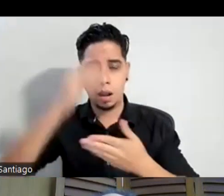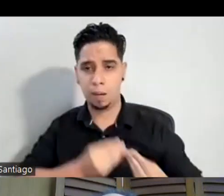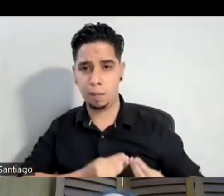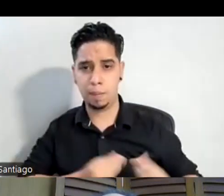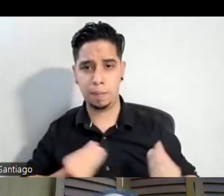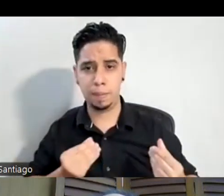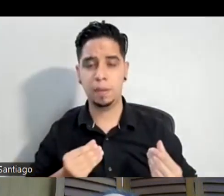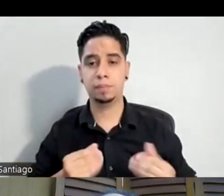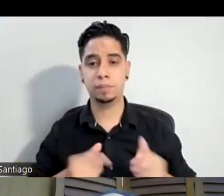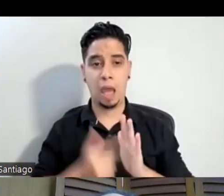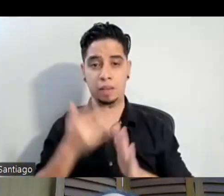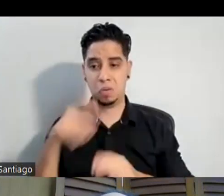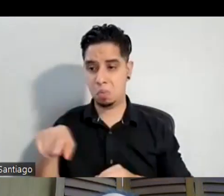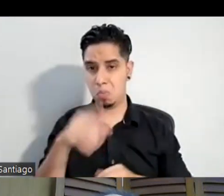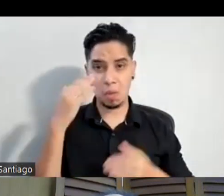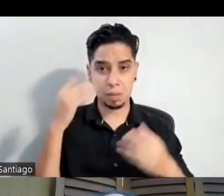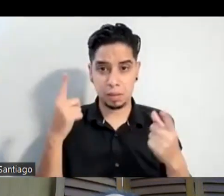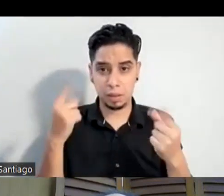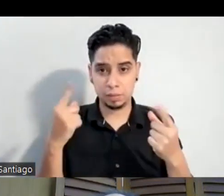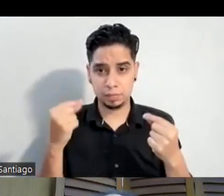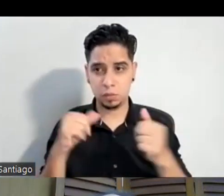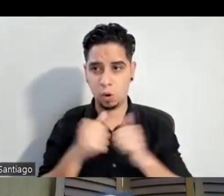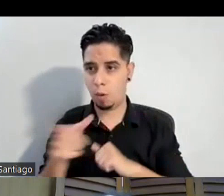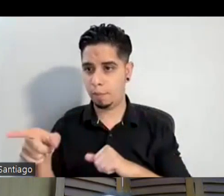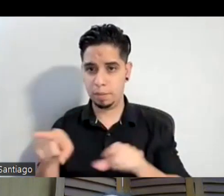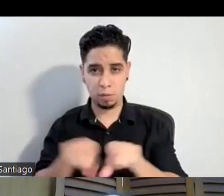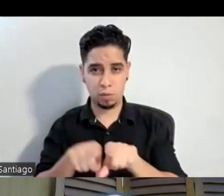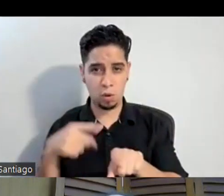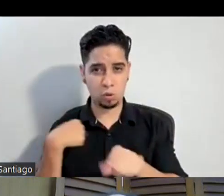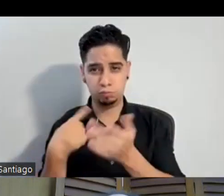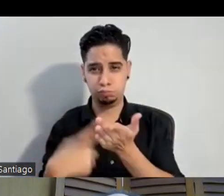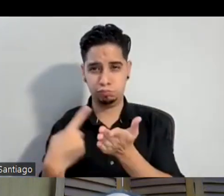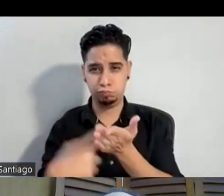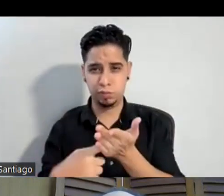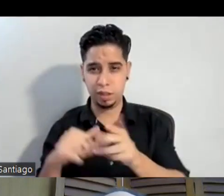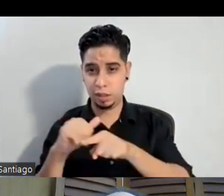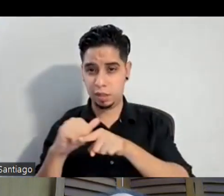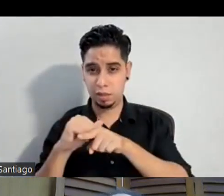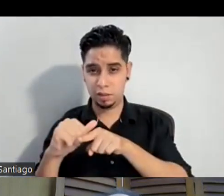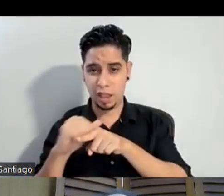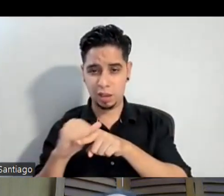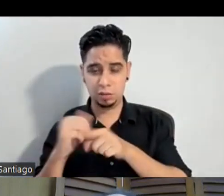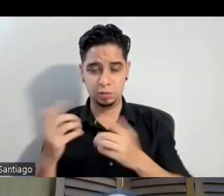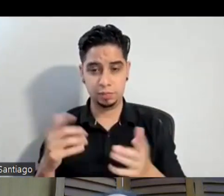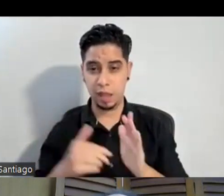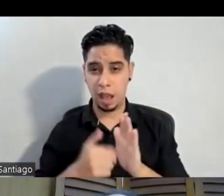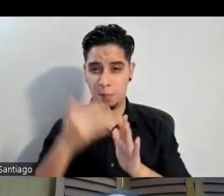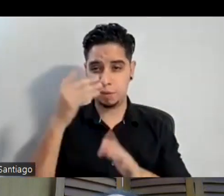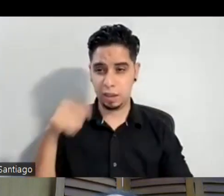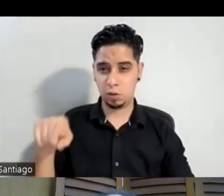sepan lo que están haciendo como mismo José lo estábamos hablando a nosotros mismos en el ensayo o sea a veces ellos no se dan cuenta de cómo